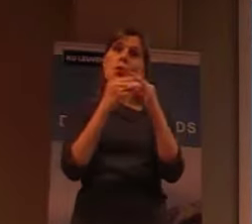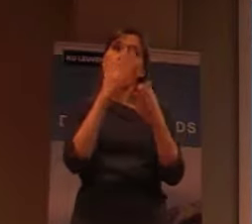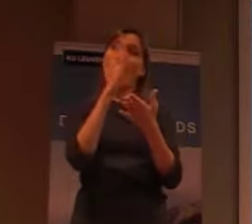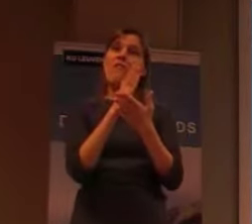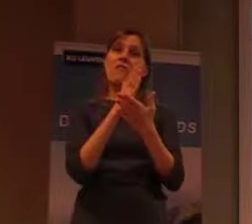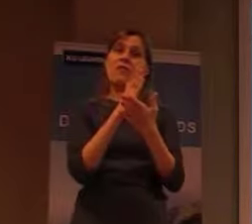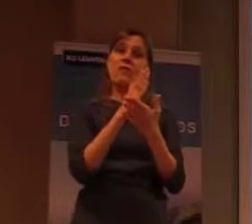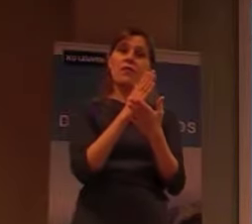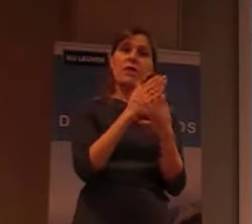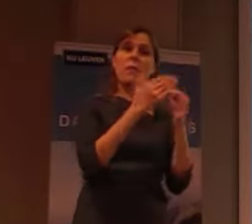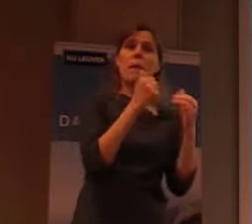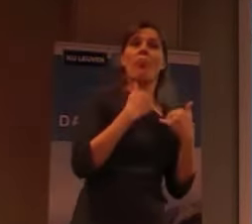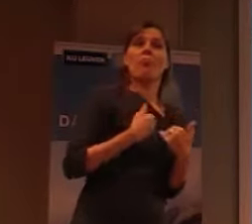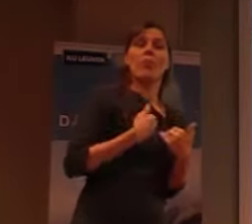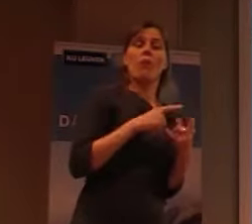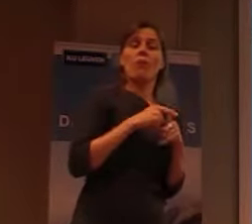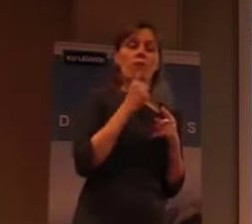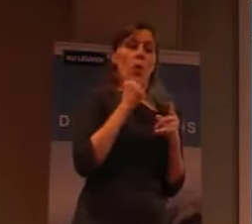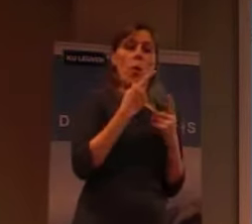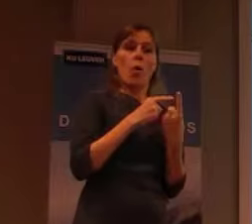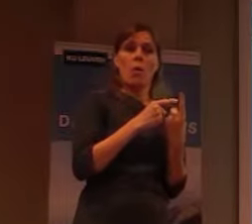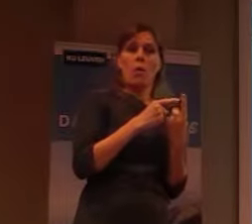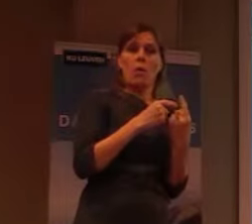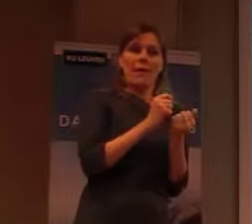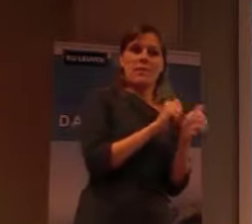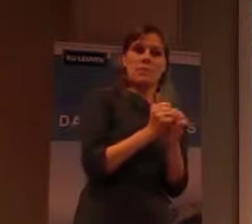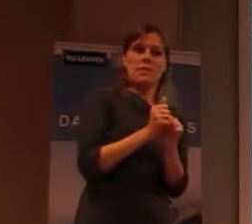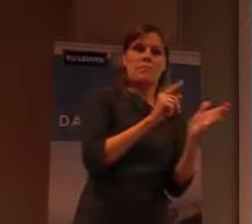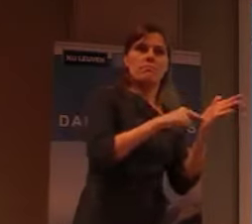De man of de vrouw werd uit de familie genomen. En verplicht om daar te gaan.